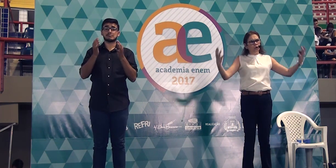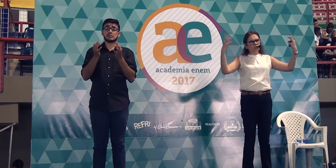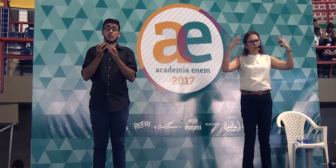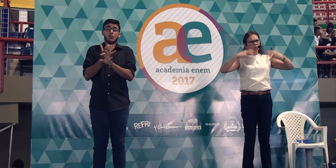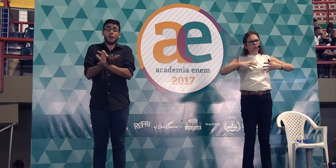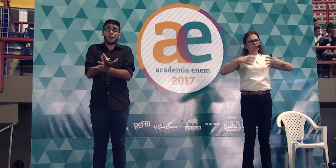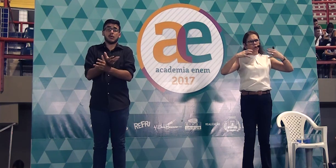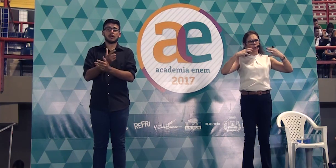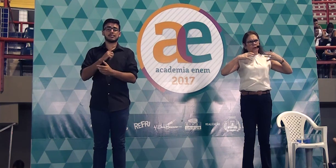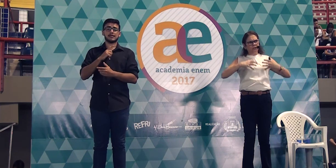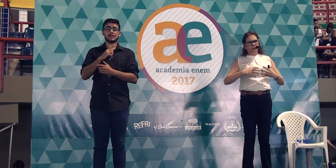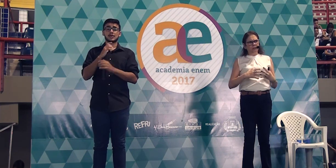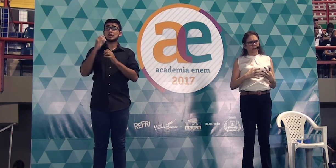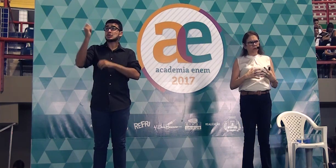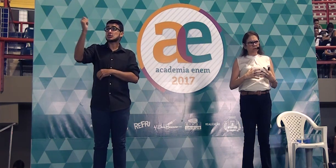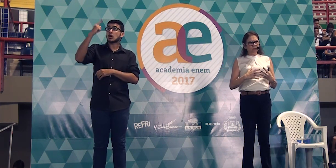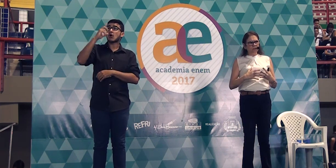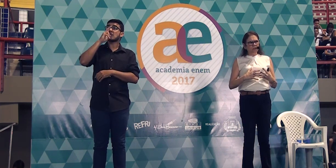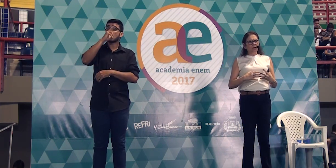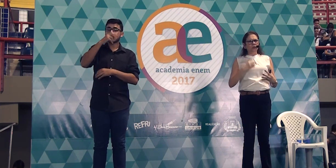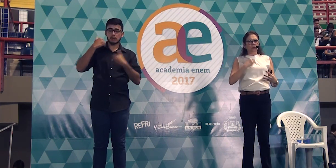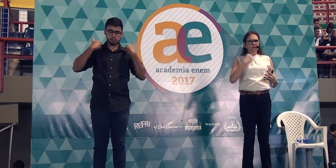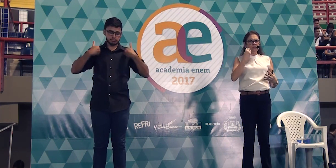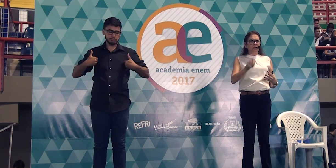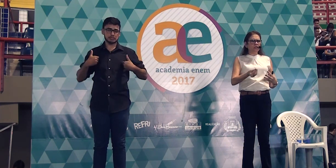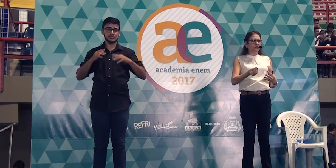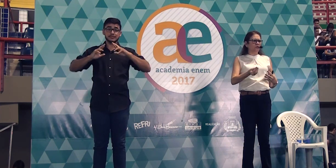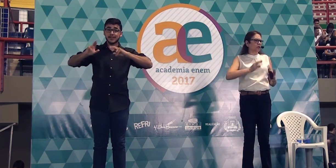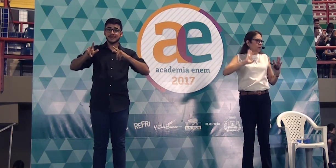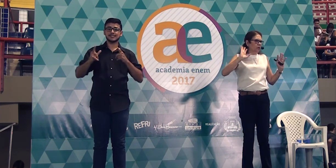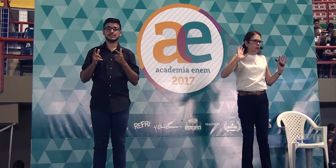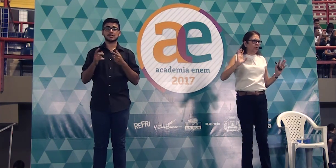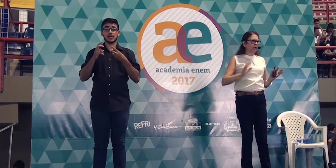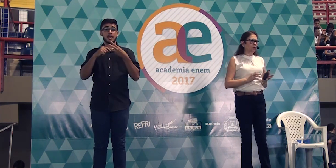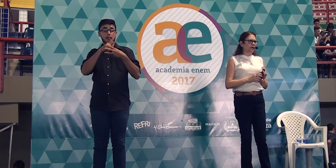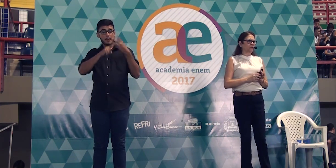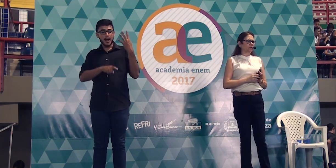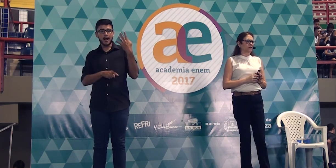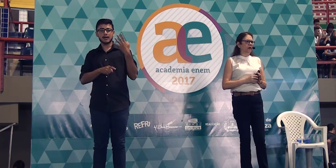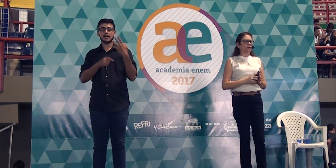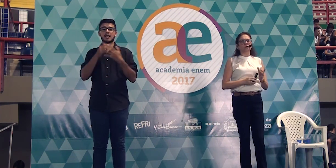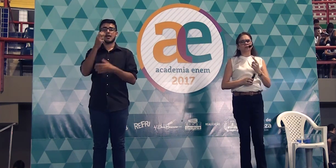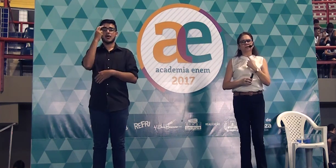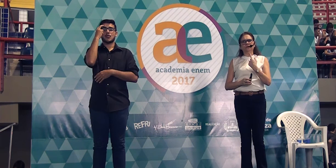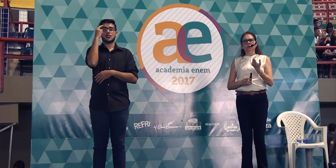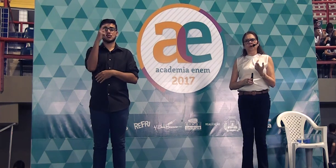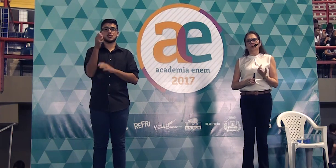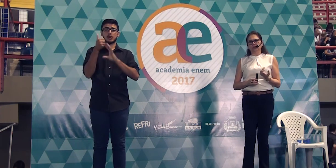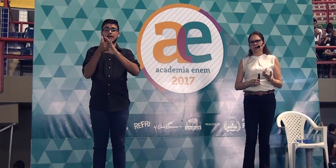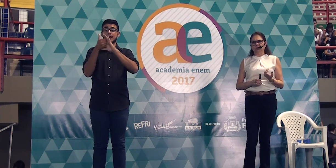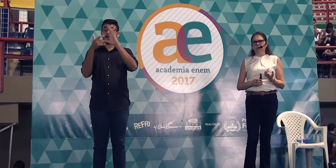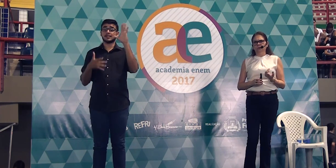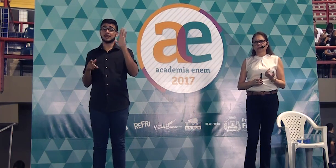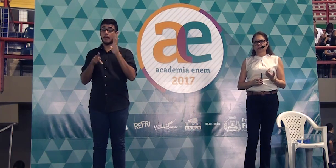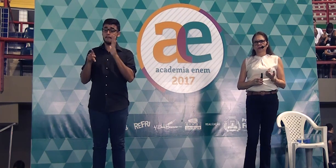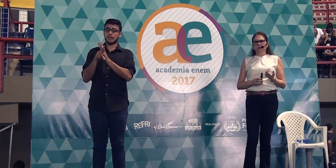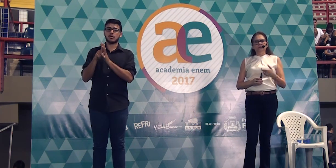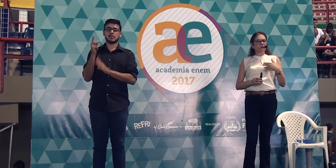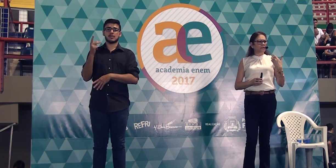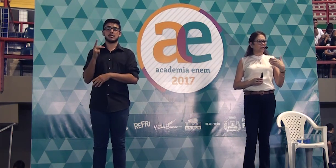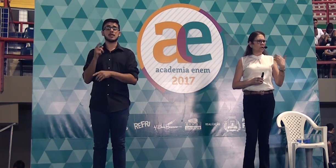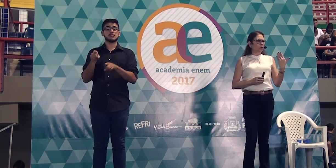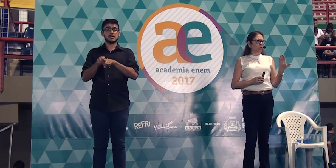é um conjunto de comportamentos que nos identificam em qualquer lugar que você vai, inclusive o linguístico,